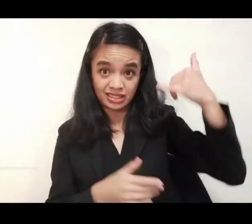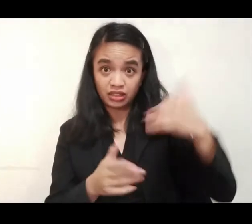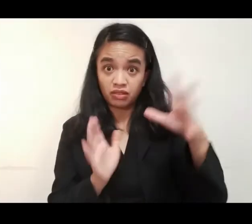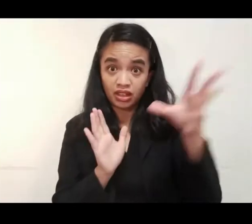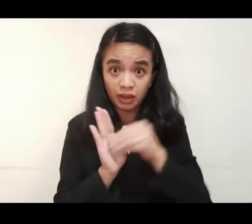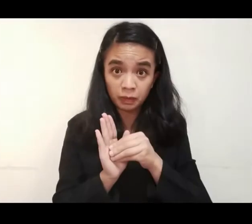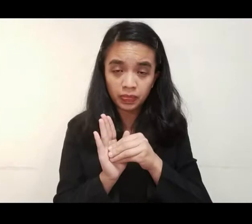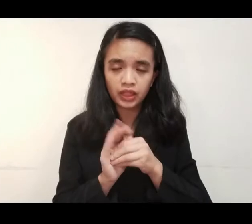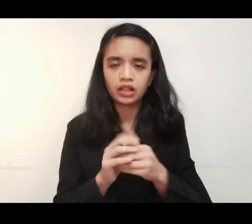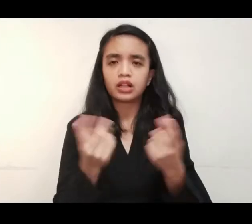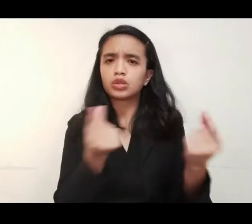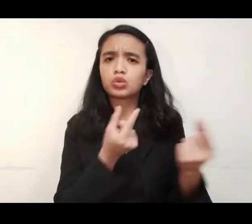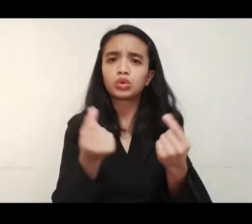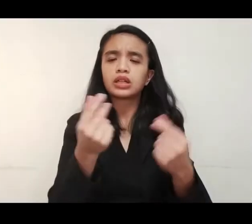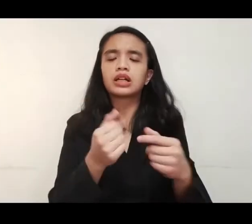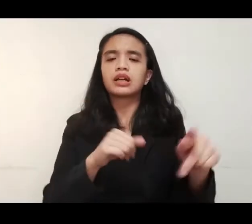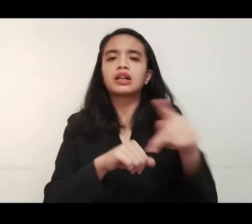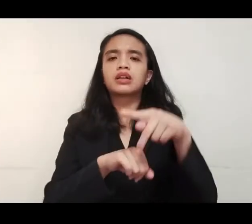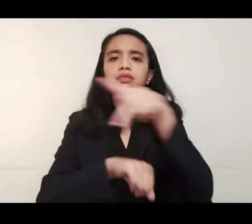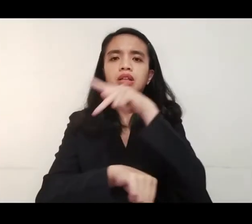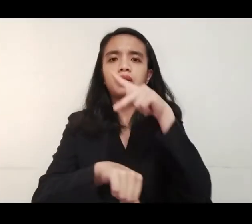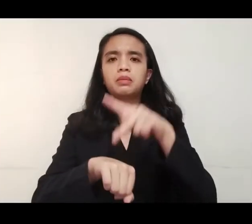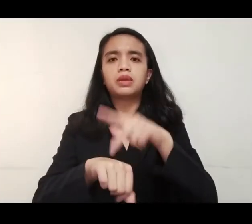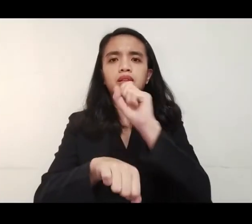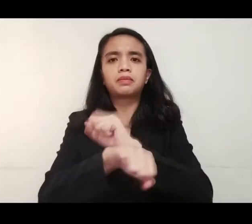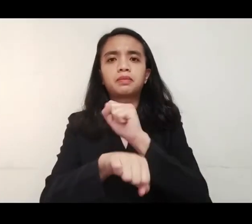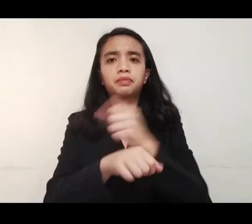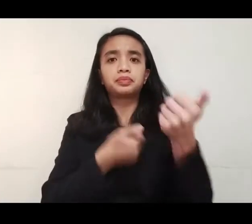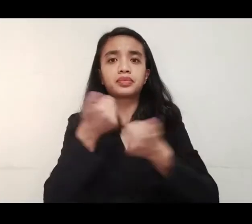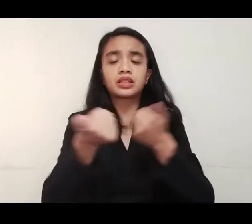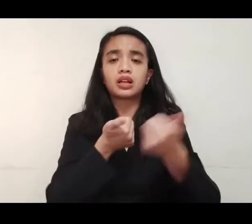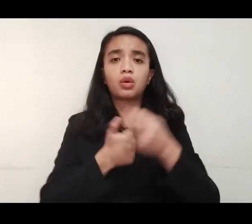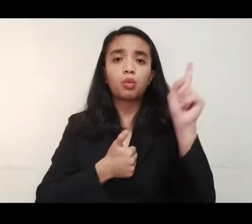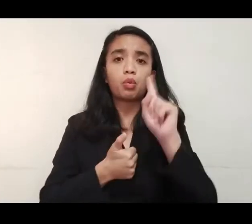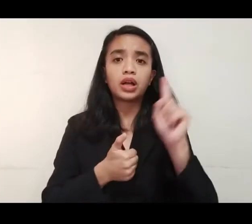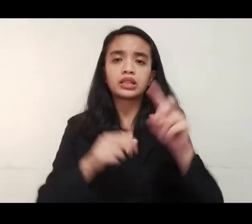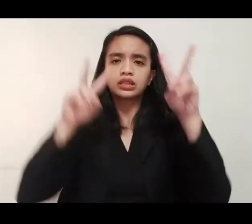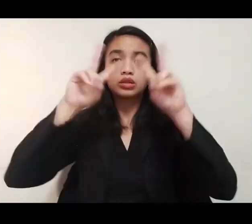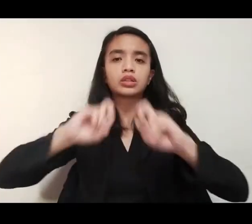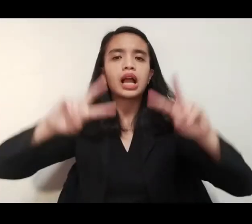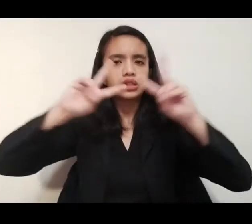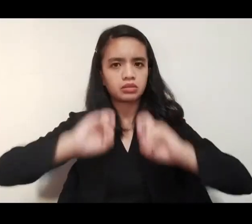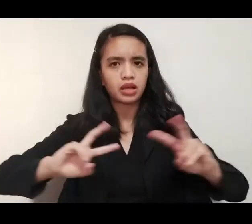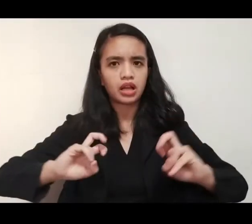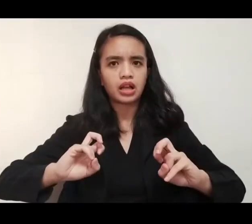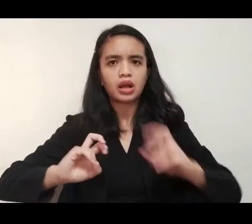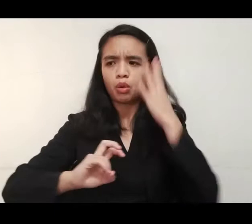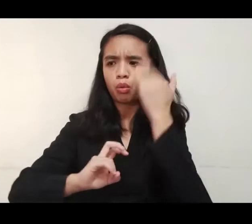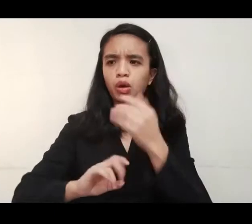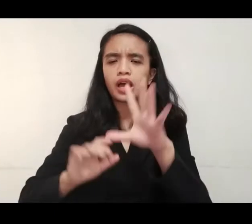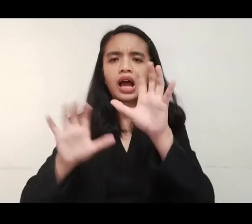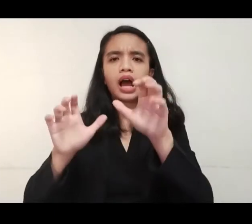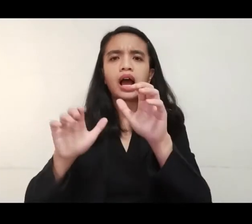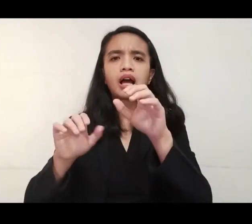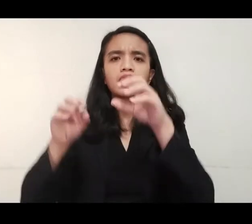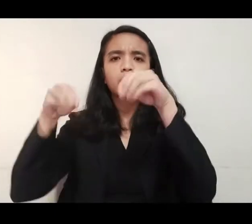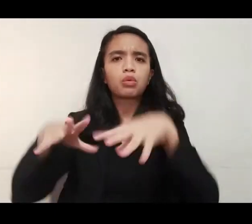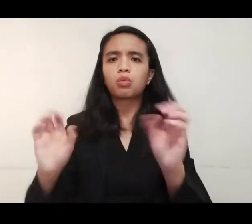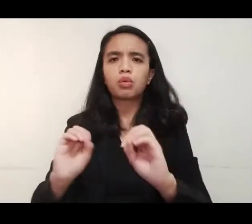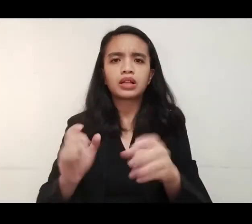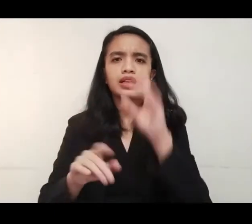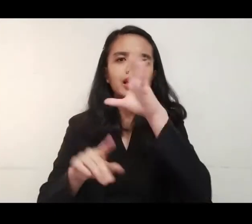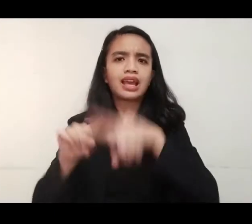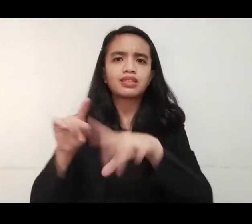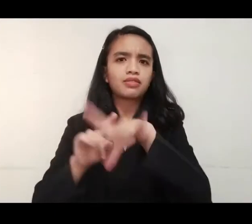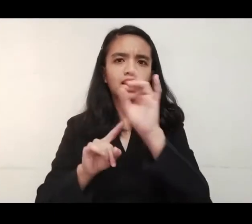CCTV? Nagsasagawa na rin daw ang Philippine Overseas Employment Administration ng investigasyon hinggil sa pagkawala ng